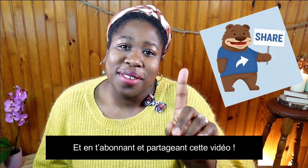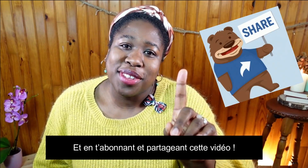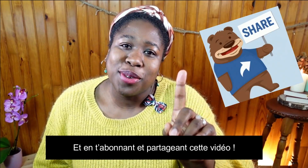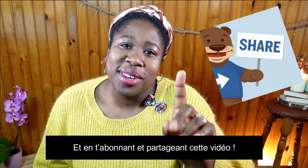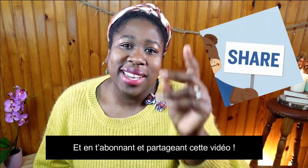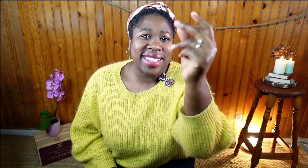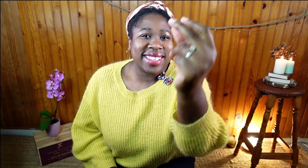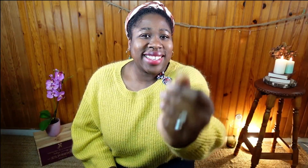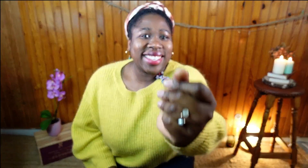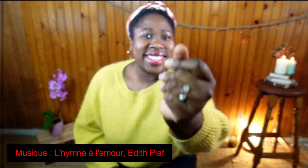la vidéo.